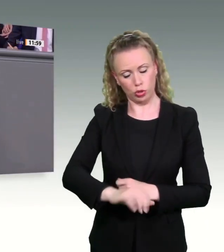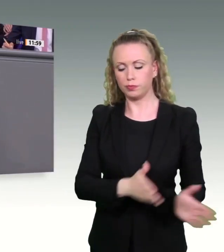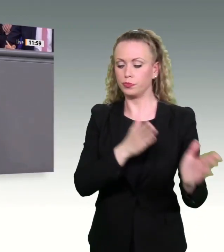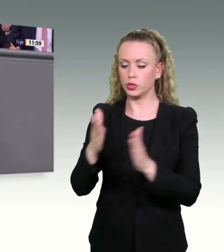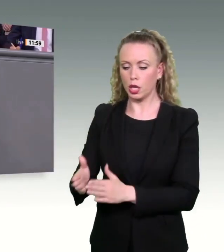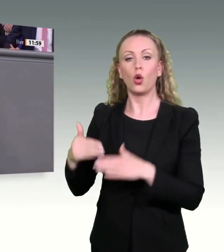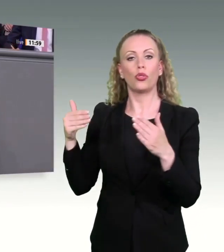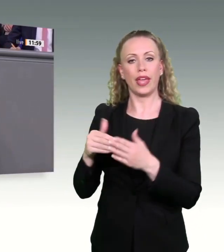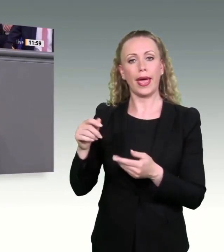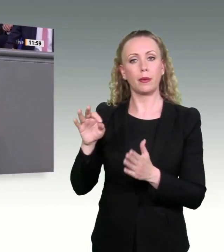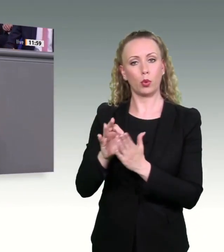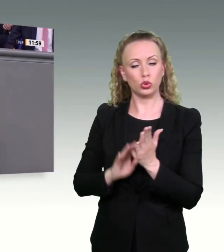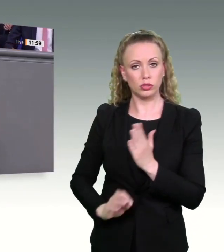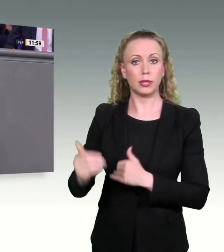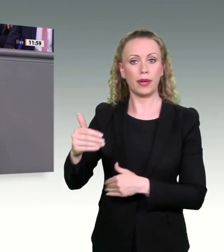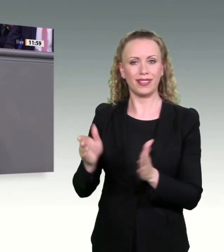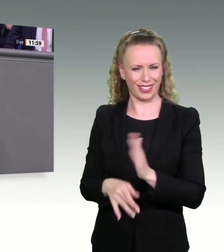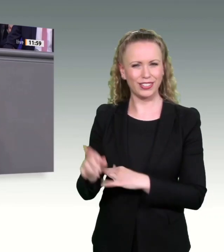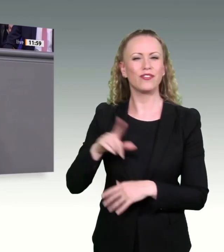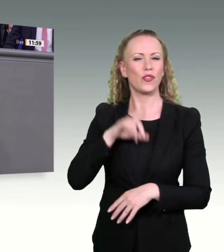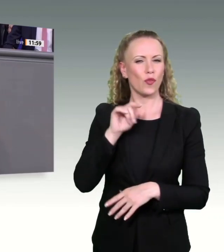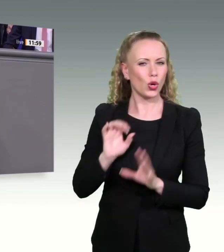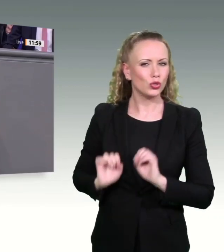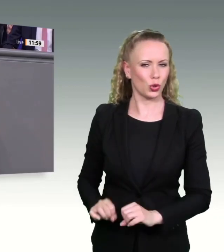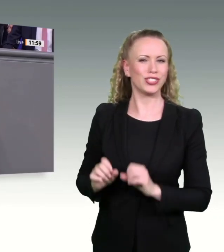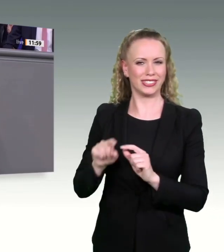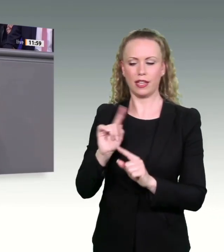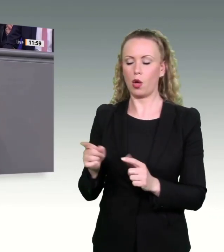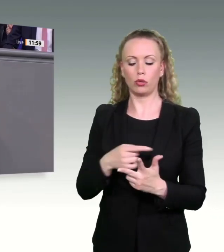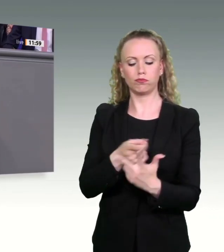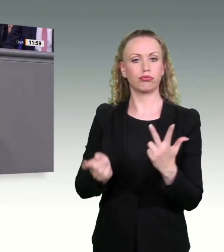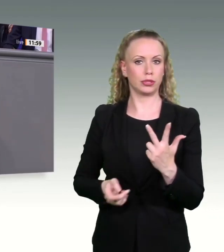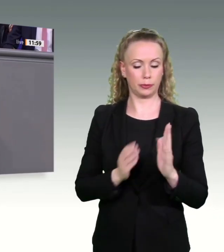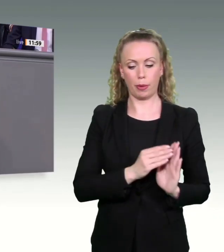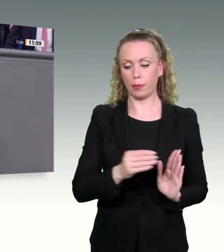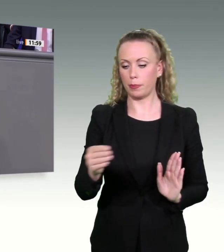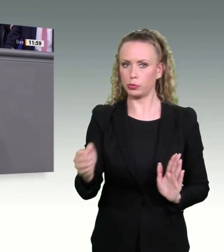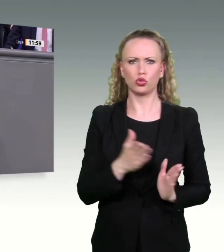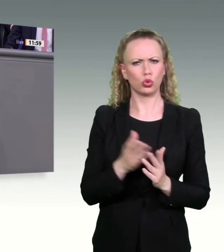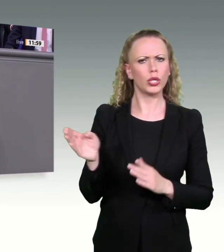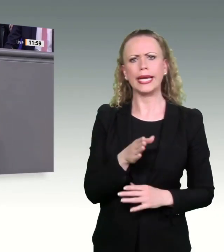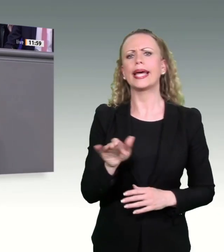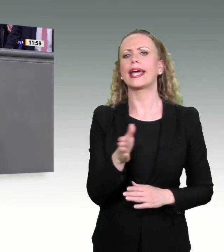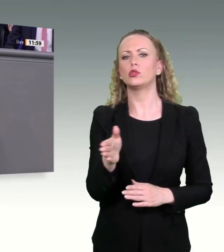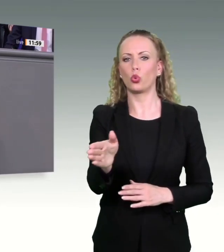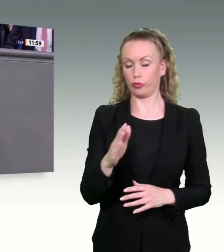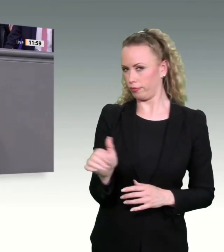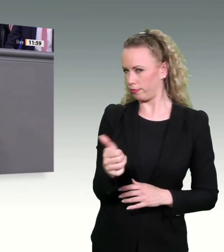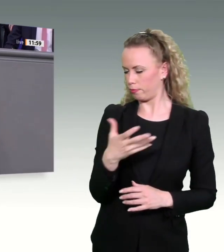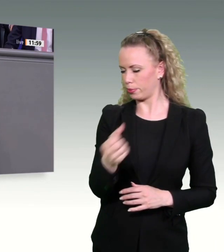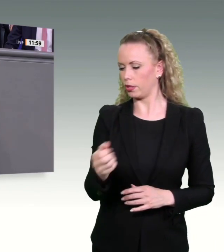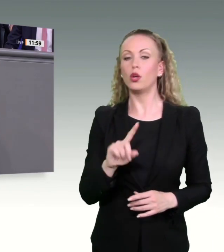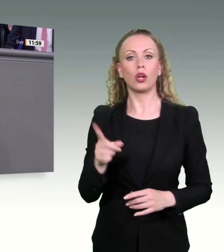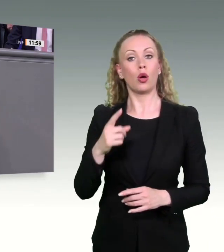Vogelschutz und Windkraft zeigt doch, in welche Richtung wir gehen wollen. Und es geht in Ihrem Antrag, liebe Union, vor allen Dingen auch darum, den Umweltschutz